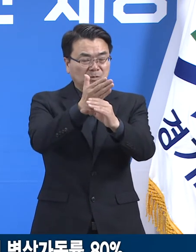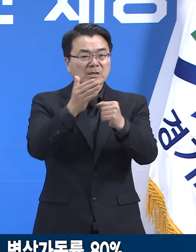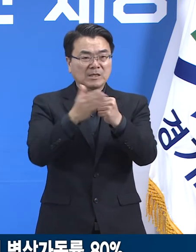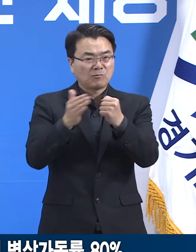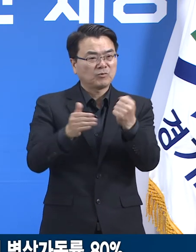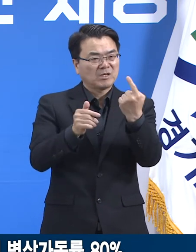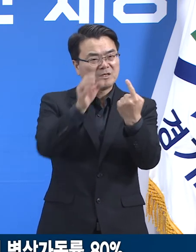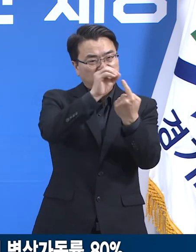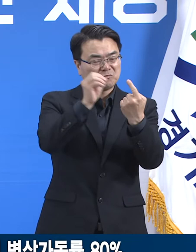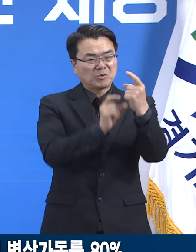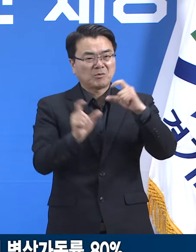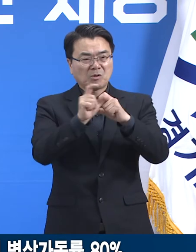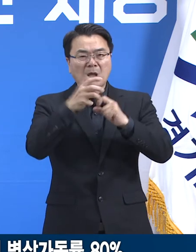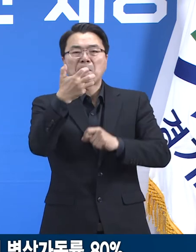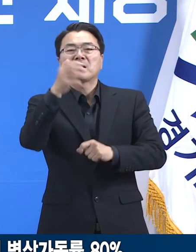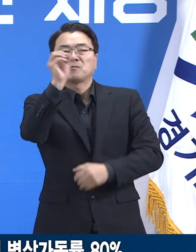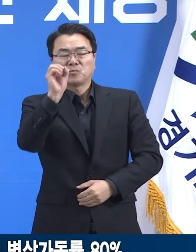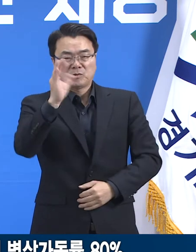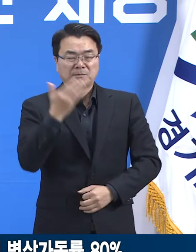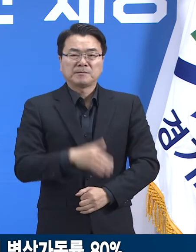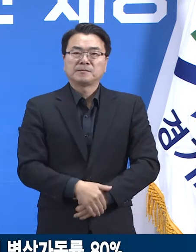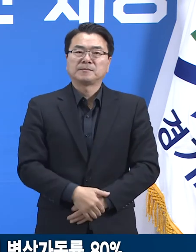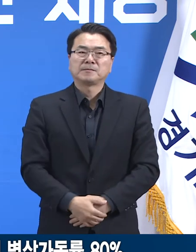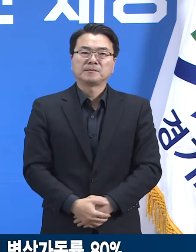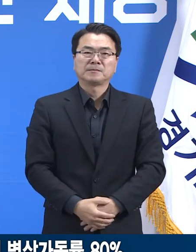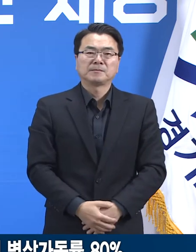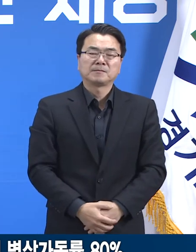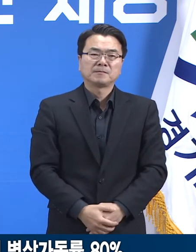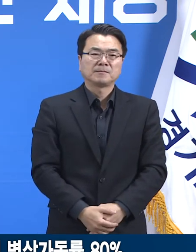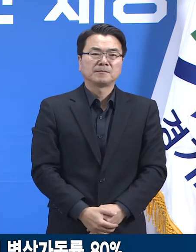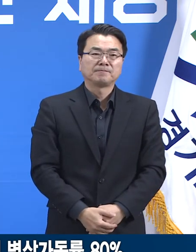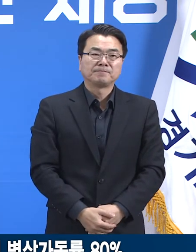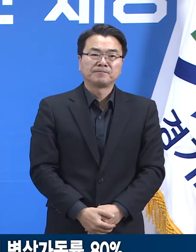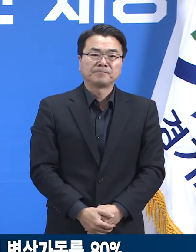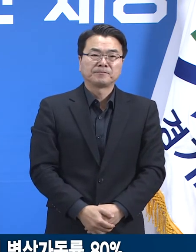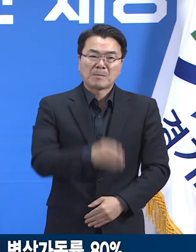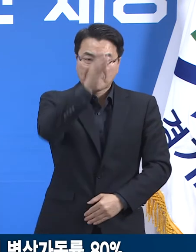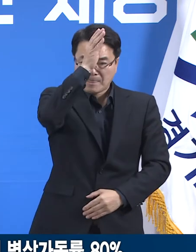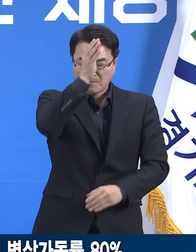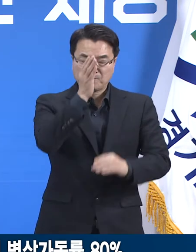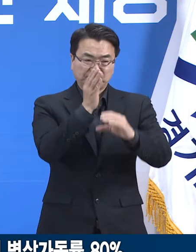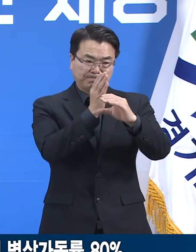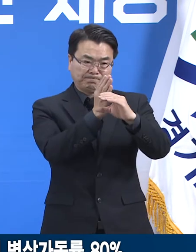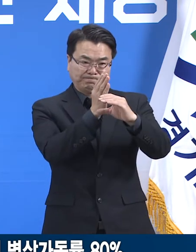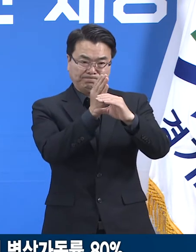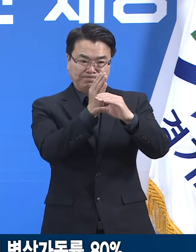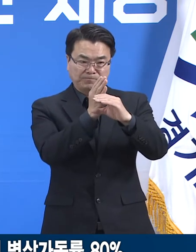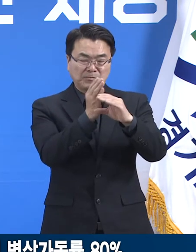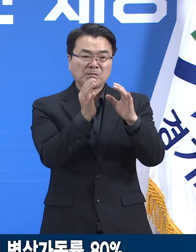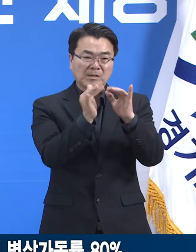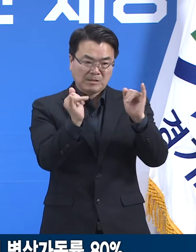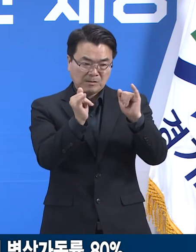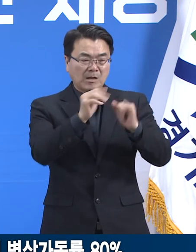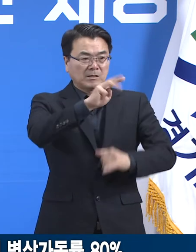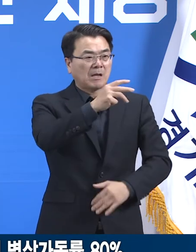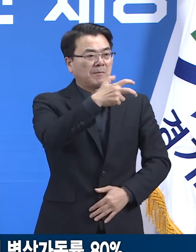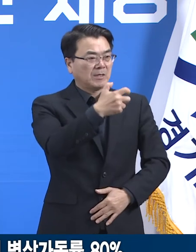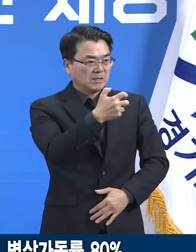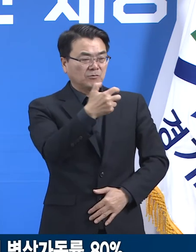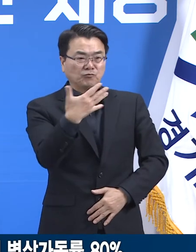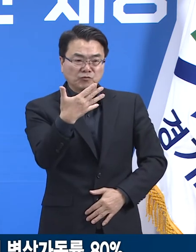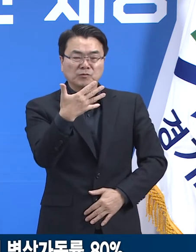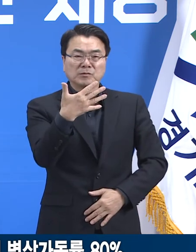1%포인트 증가하였습니다. 중환자 사용병상은 313병상에서 329병상으로